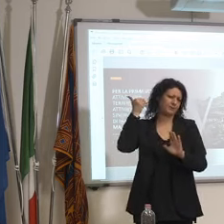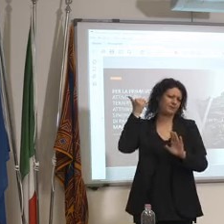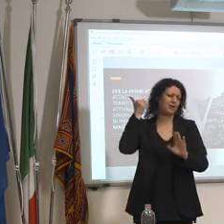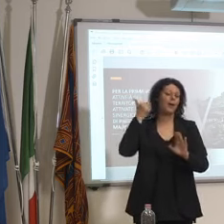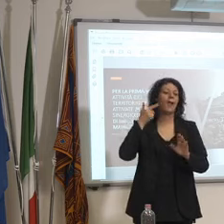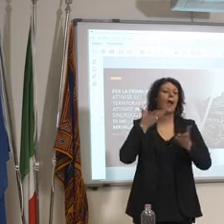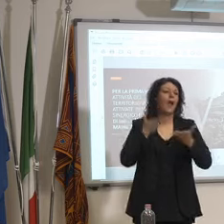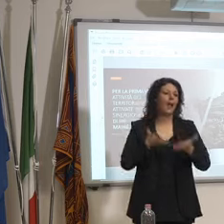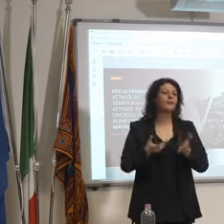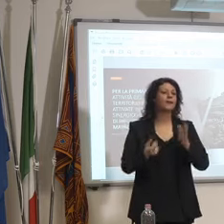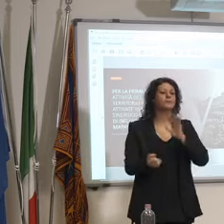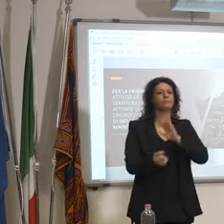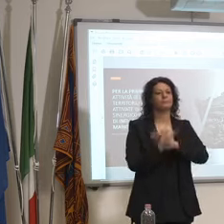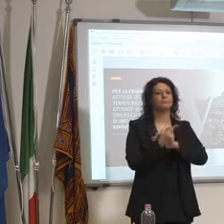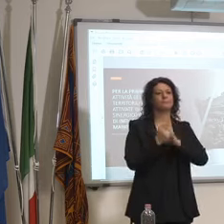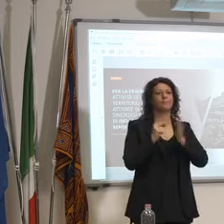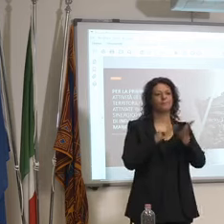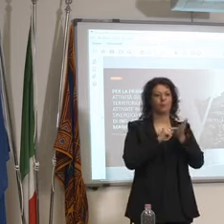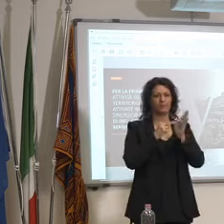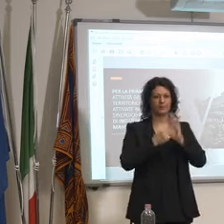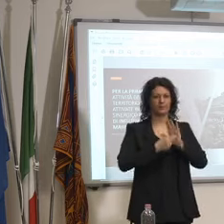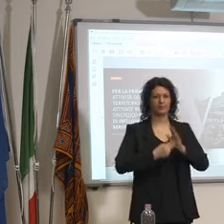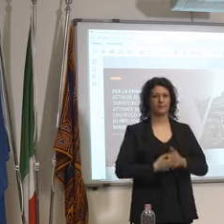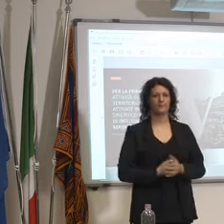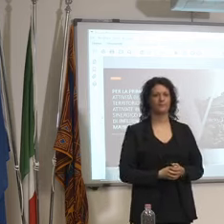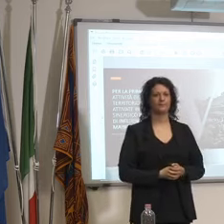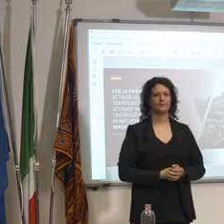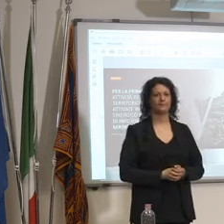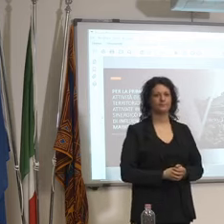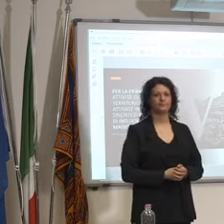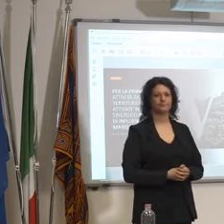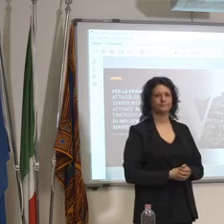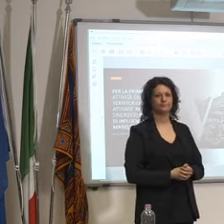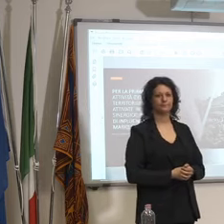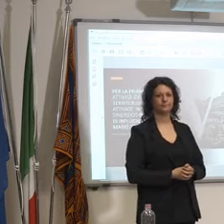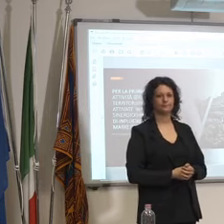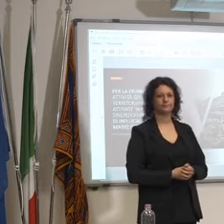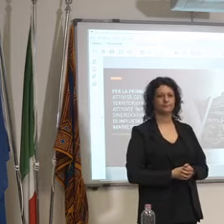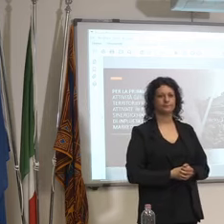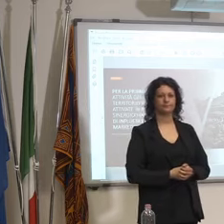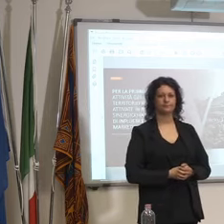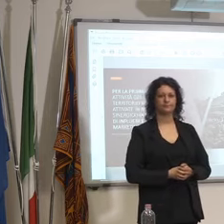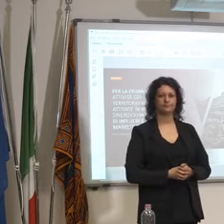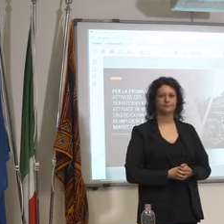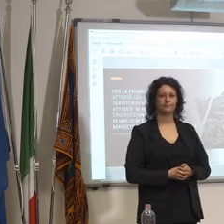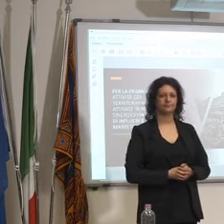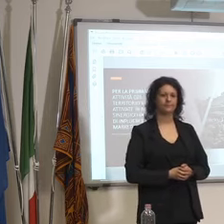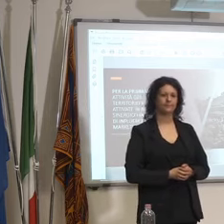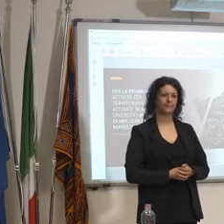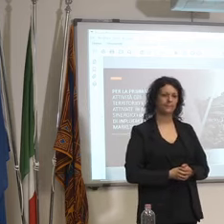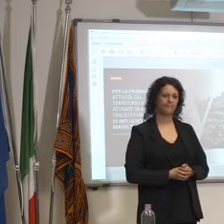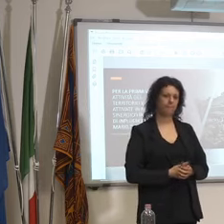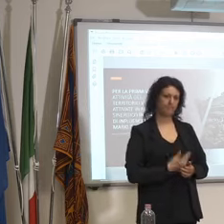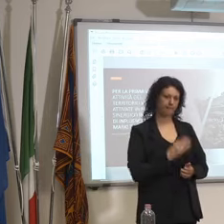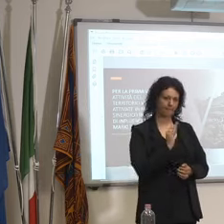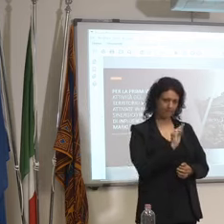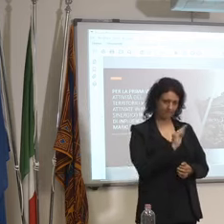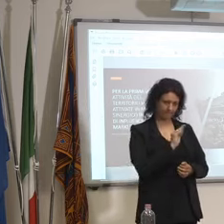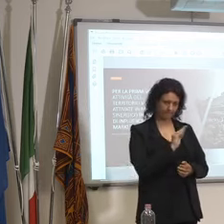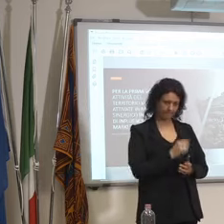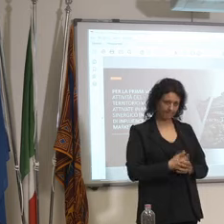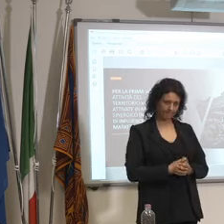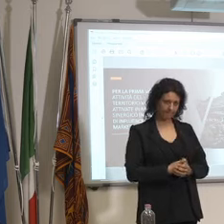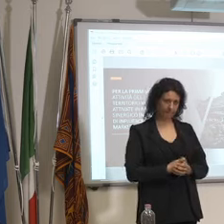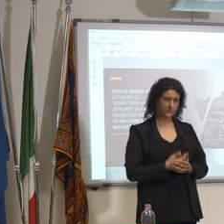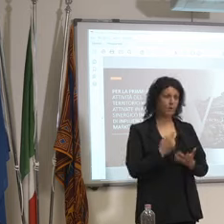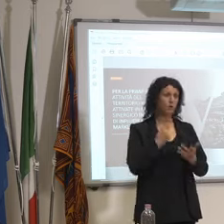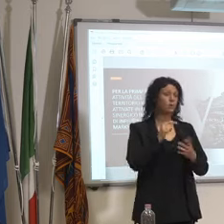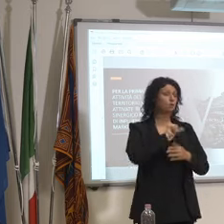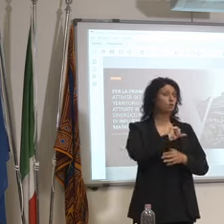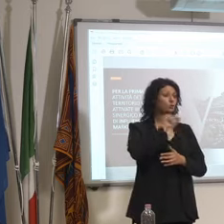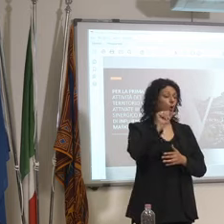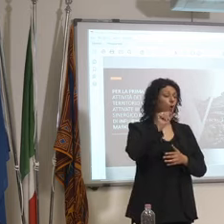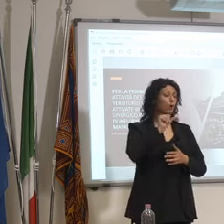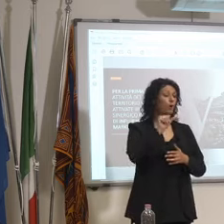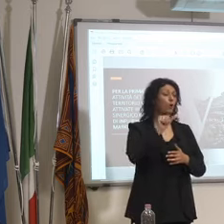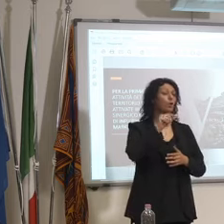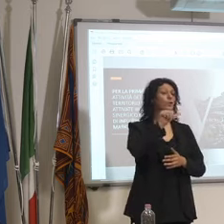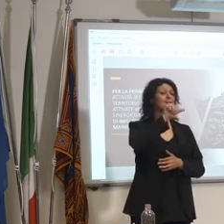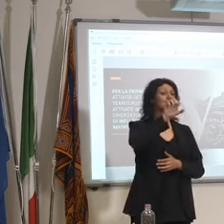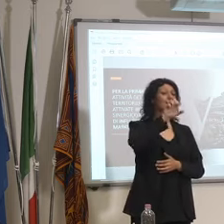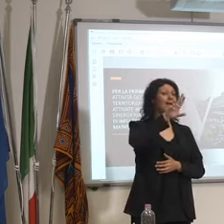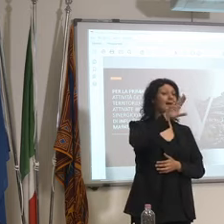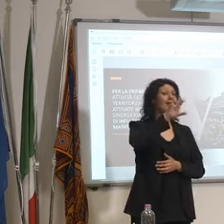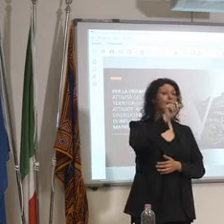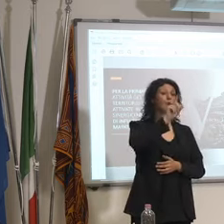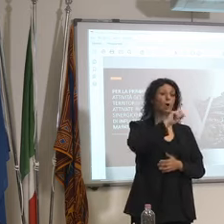buone giusto? credo ci fosse una collega a Parisi ma se posso solo su questo è per capire non solo la serena c'è stato anche il caso del